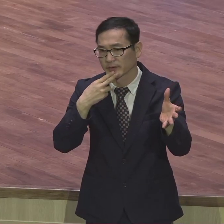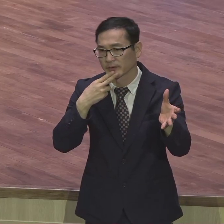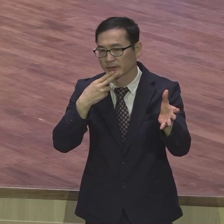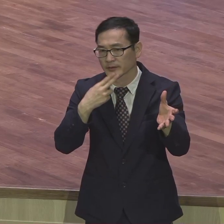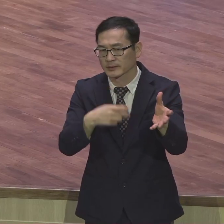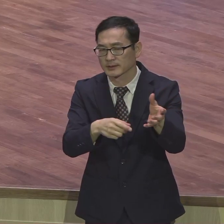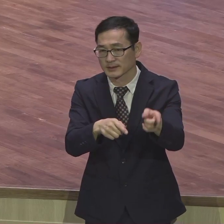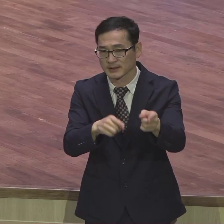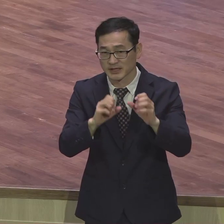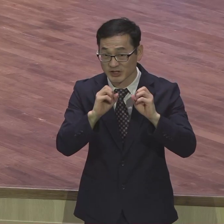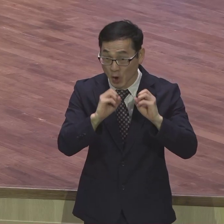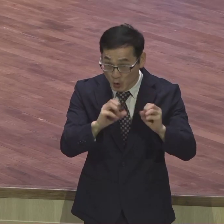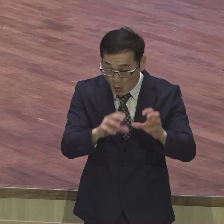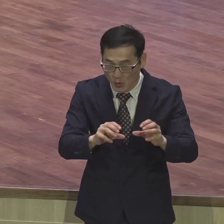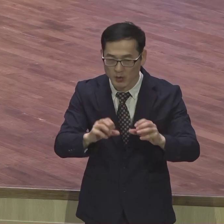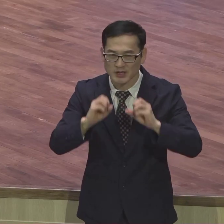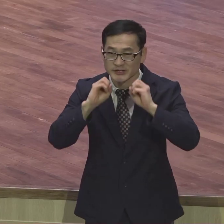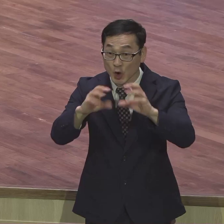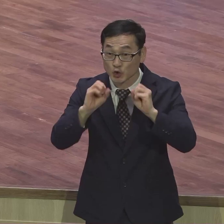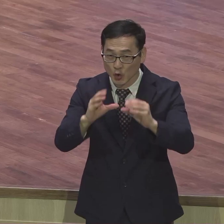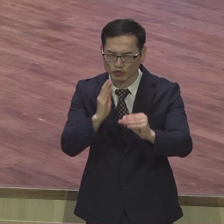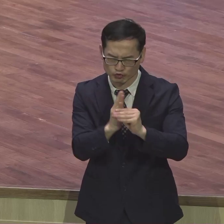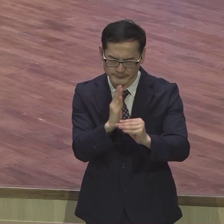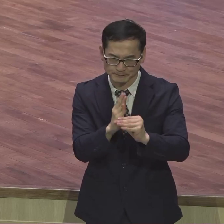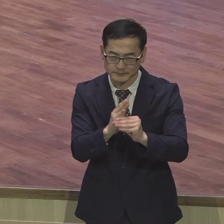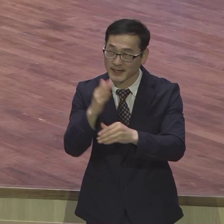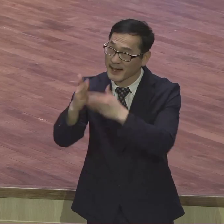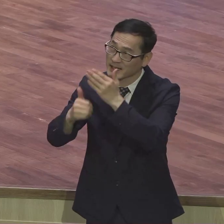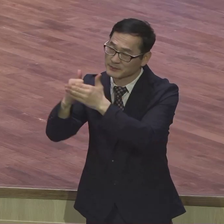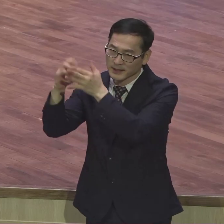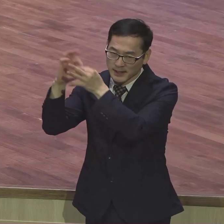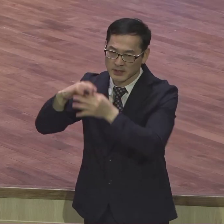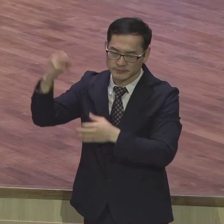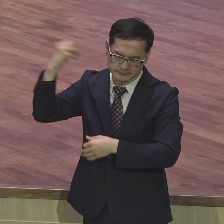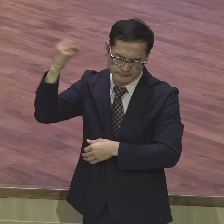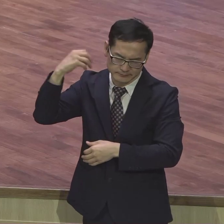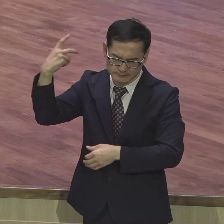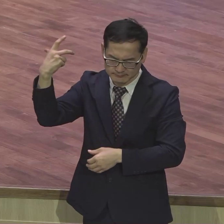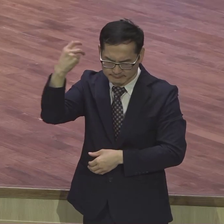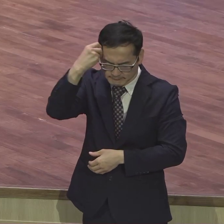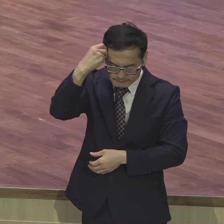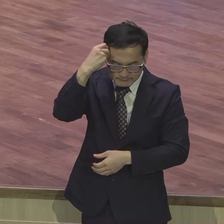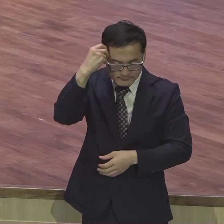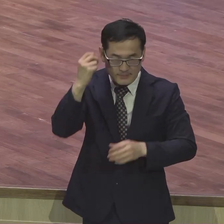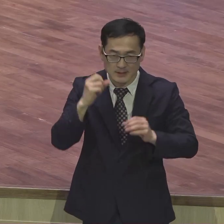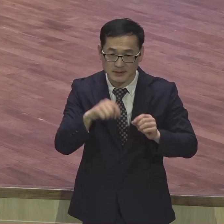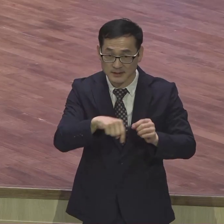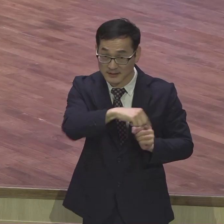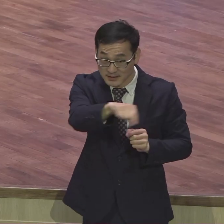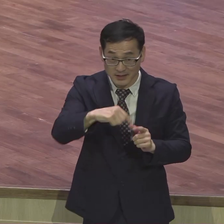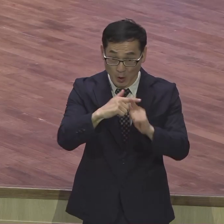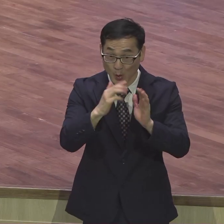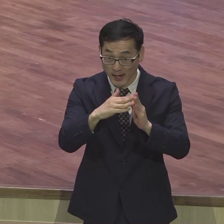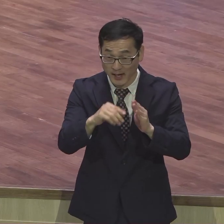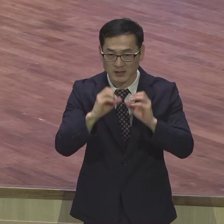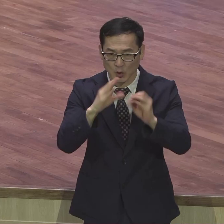전도와 성교를 외치도록 그런 교회가 되도록 그런 교회 체질이 되도록 그렇게 인도해